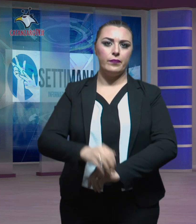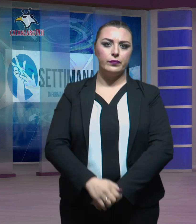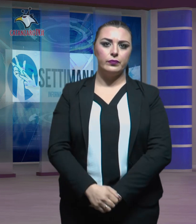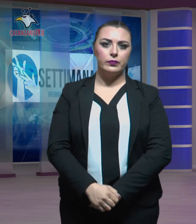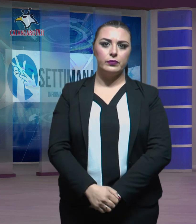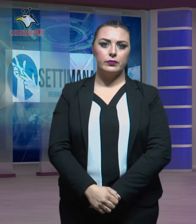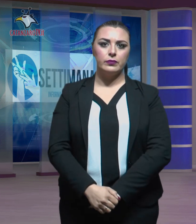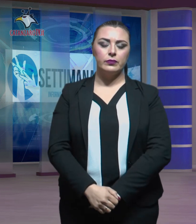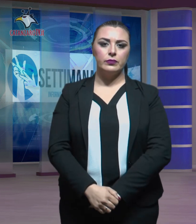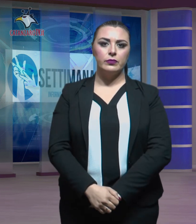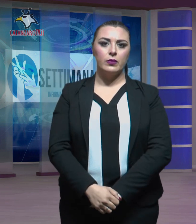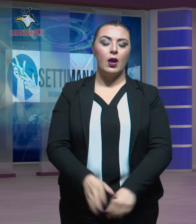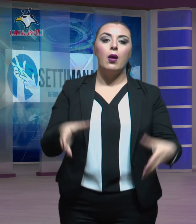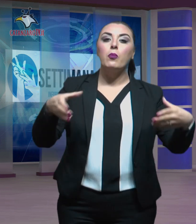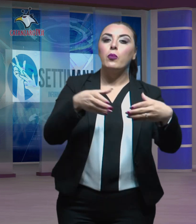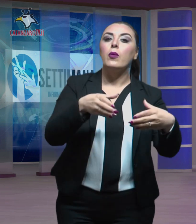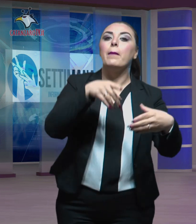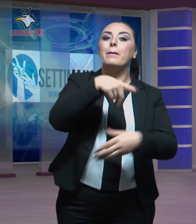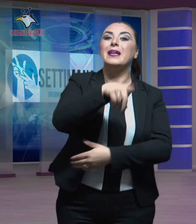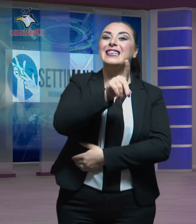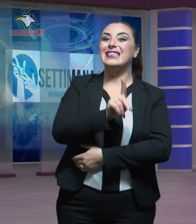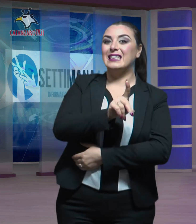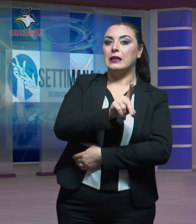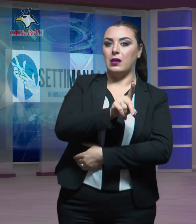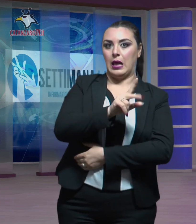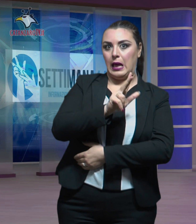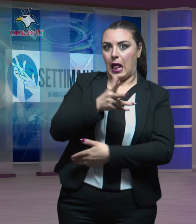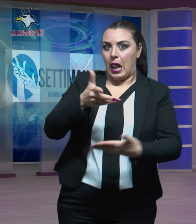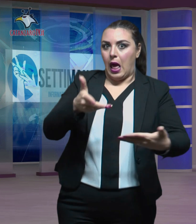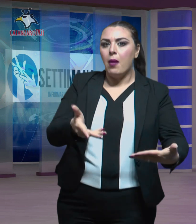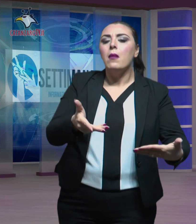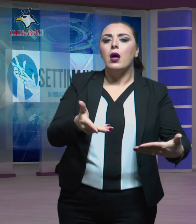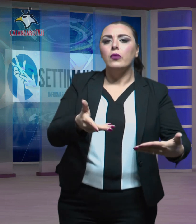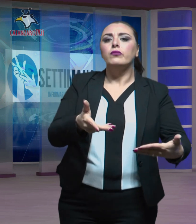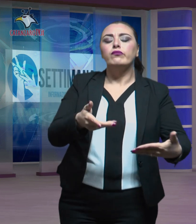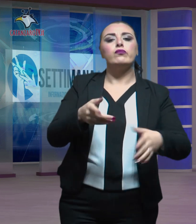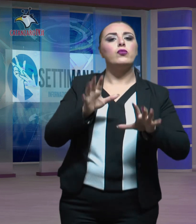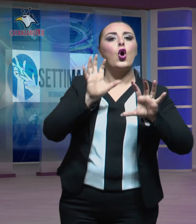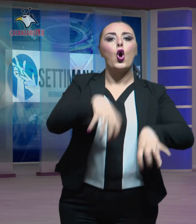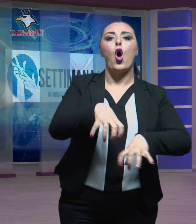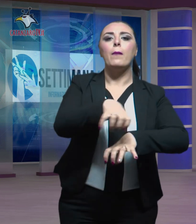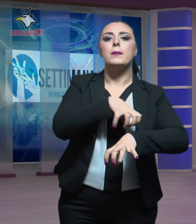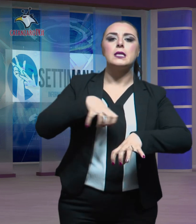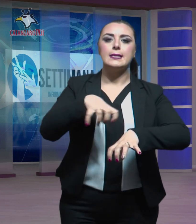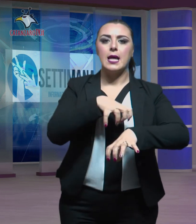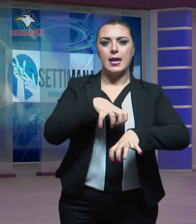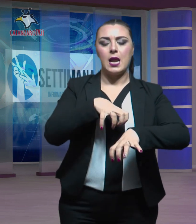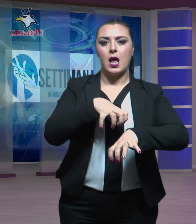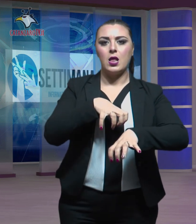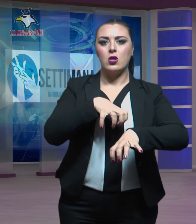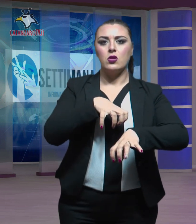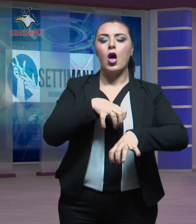Il Partito Democratico Calabrese è stato commissariato. Lo ha